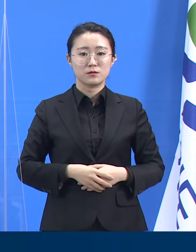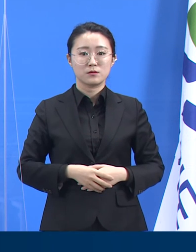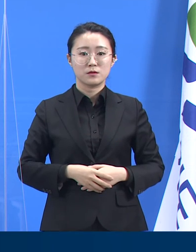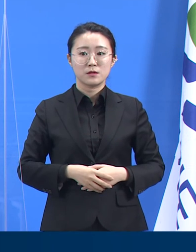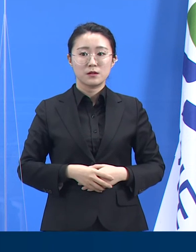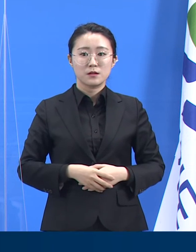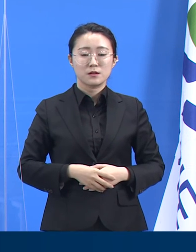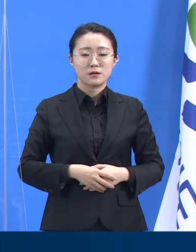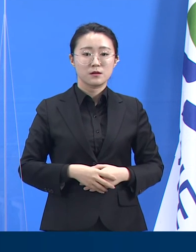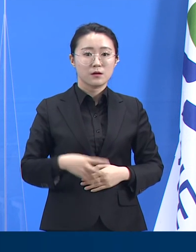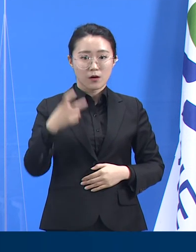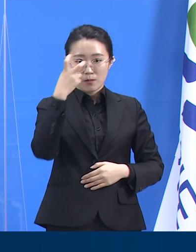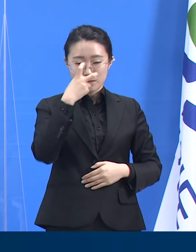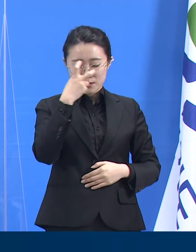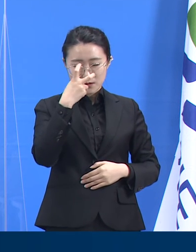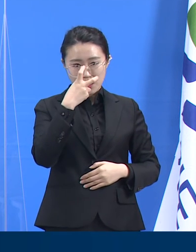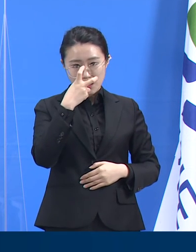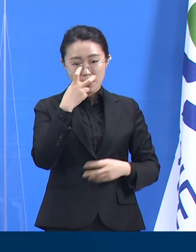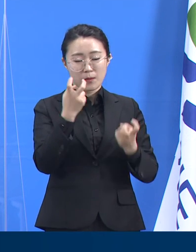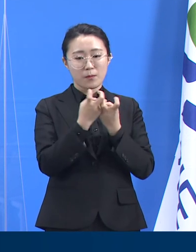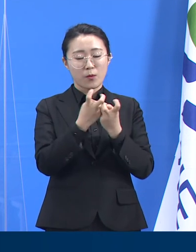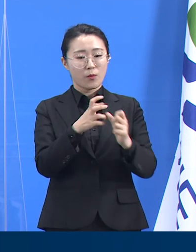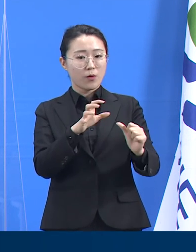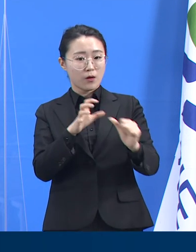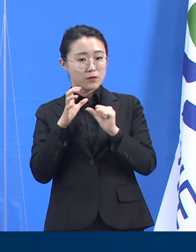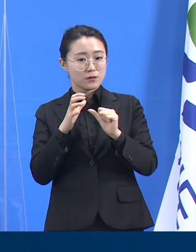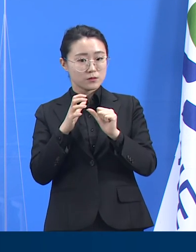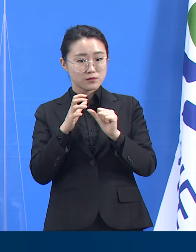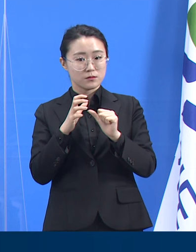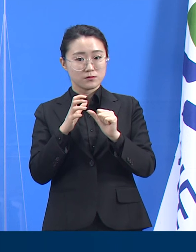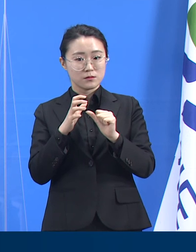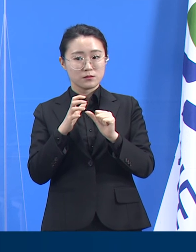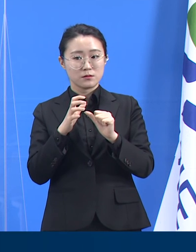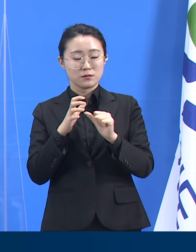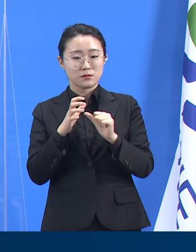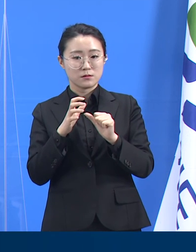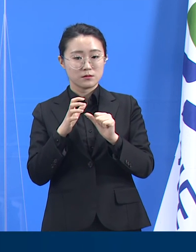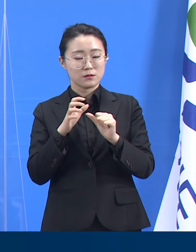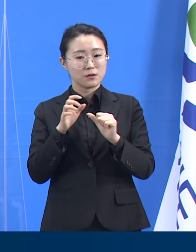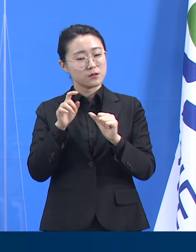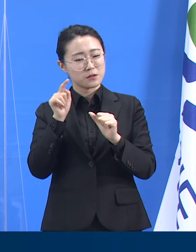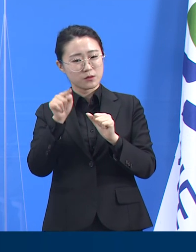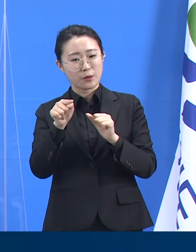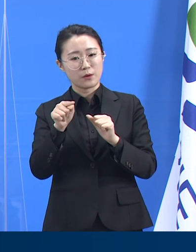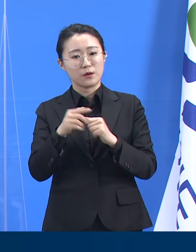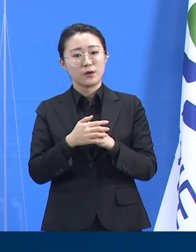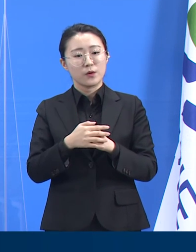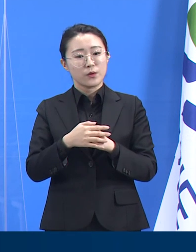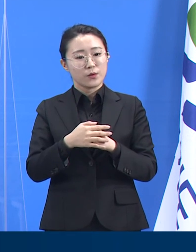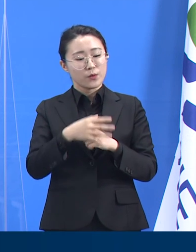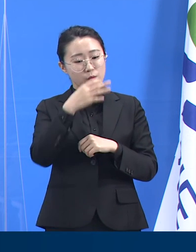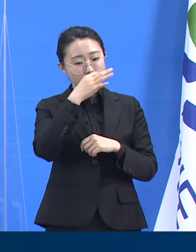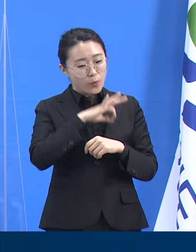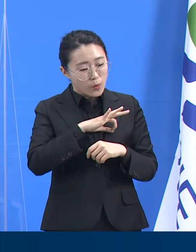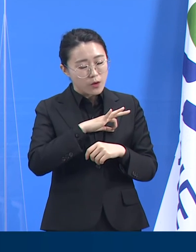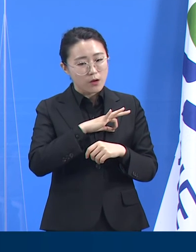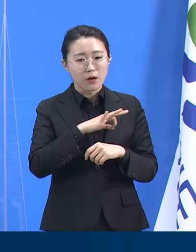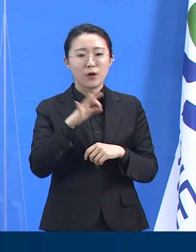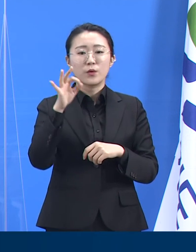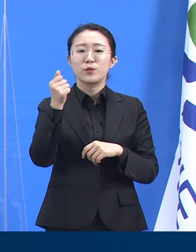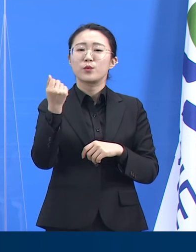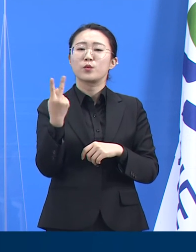활용하는 이런 방역 전략은 효과뿐 아니라 효율도 잘 살펴야 합니다. 정책적인